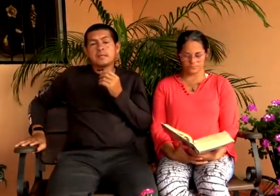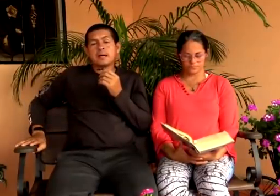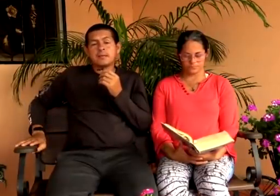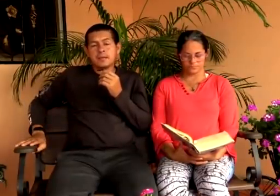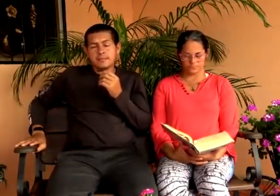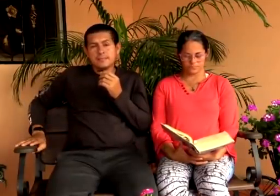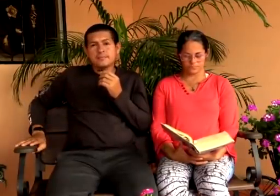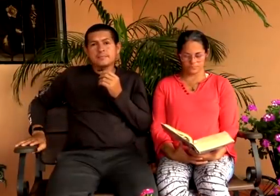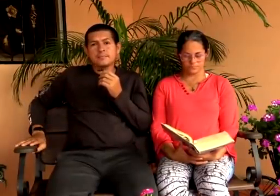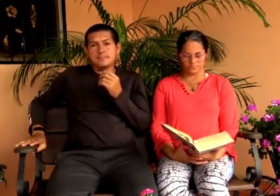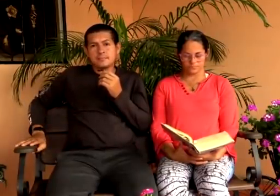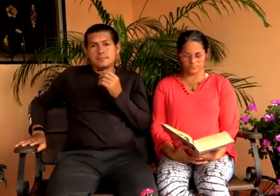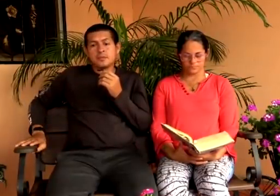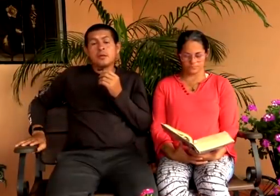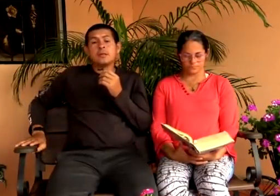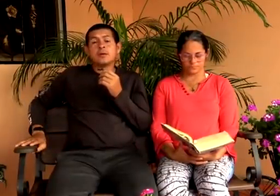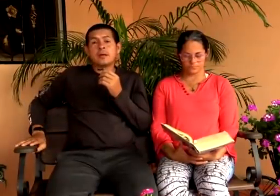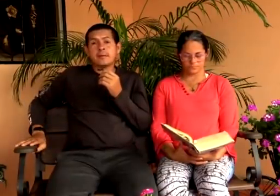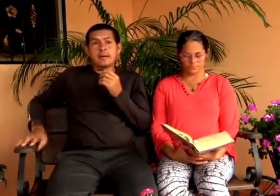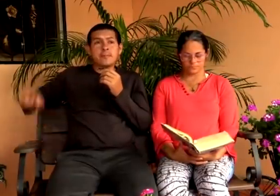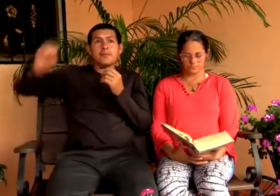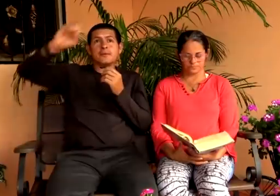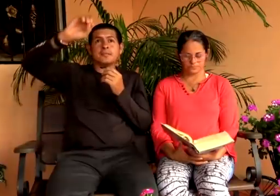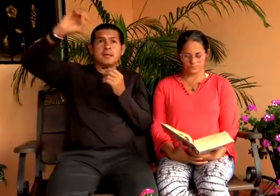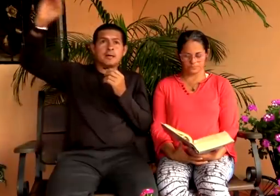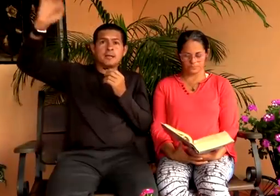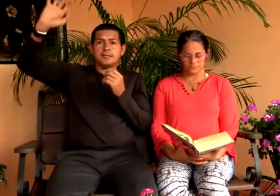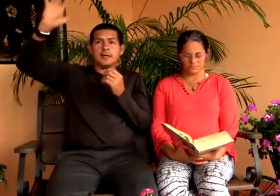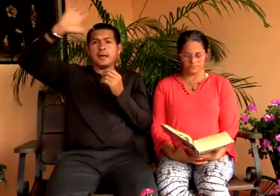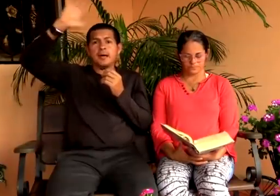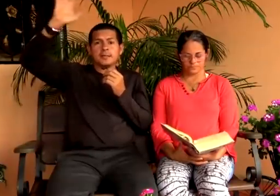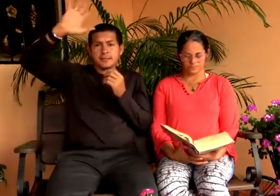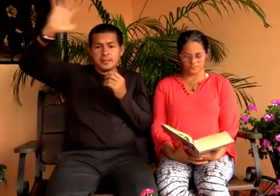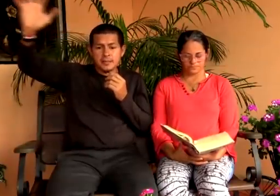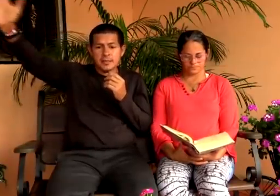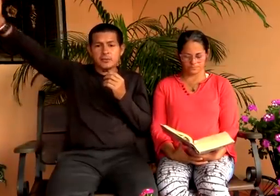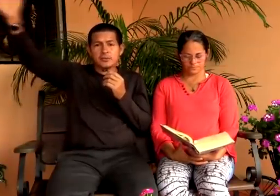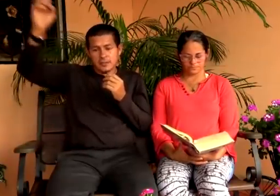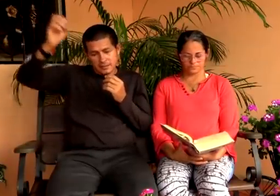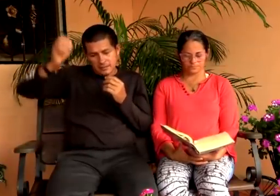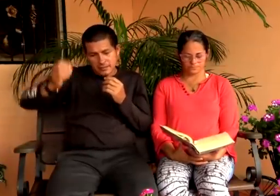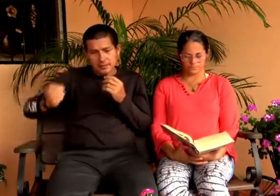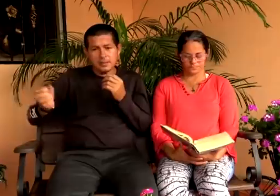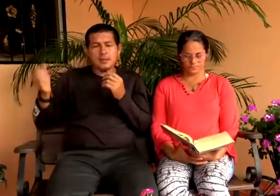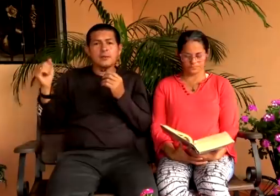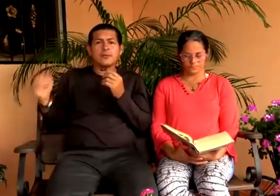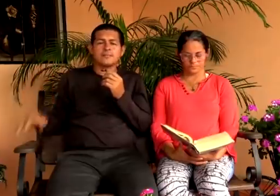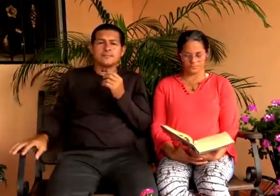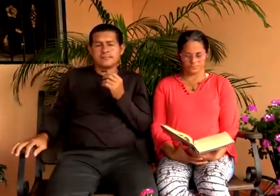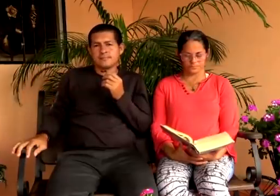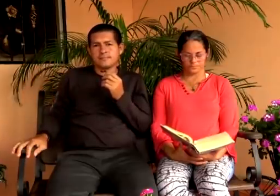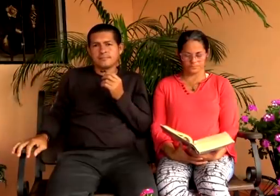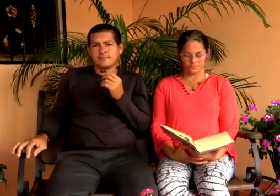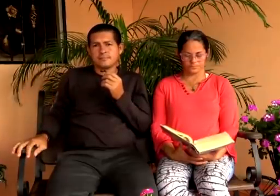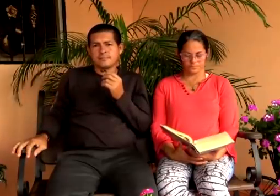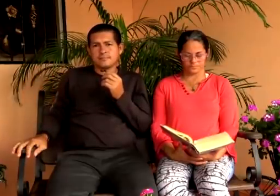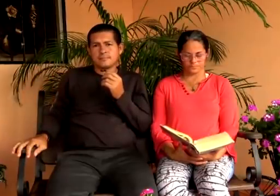Quieren matarme. Yo les digo la verdad. Profecía de Isaías 7 14 léanlo.